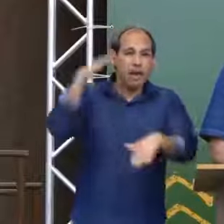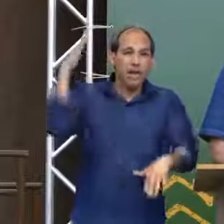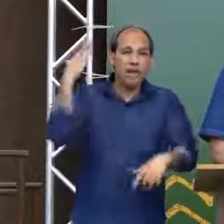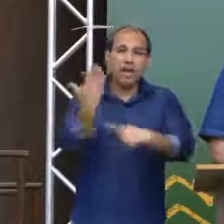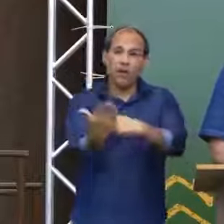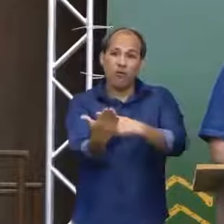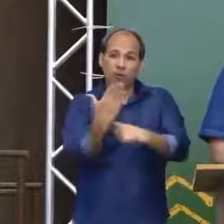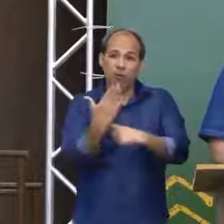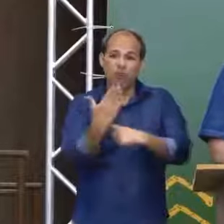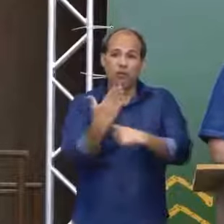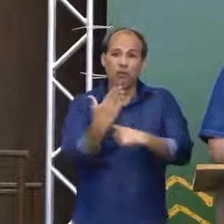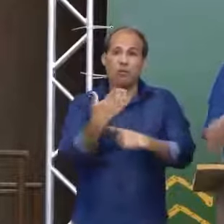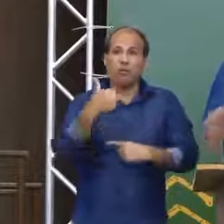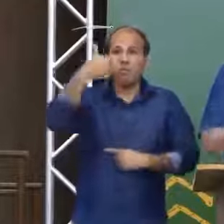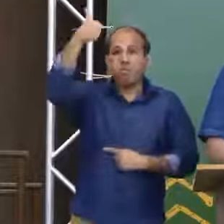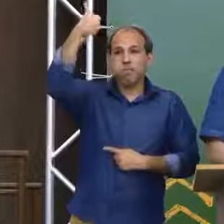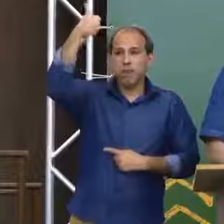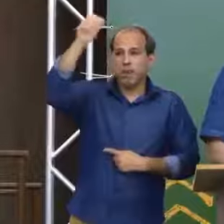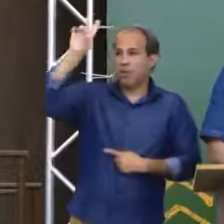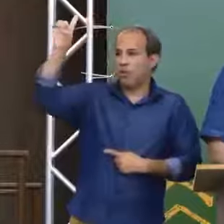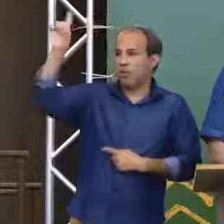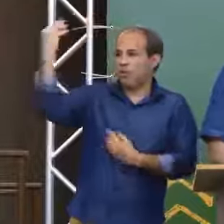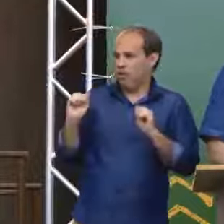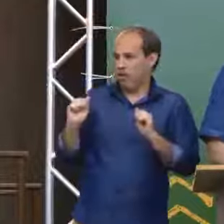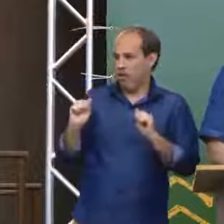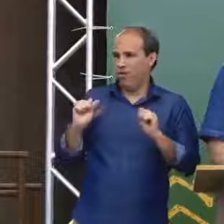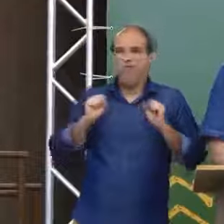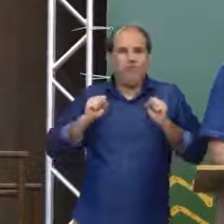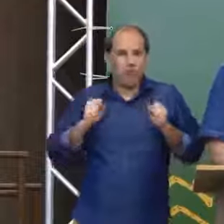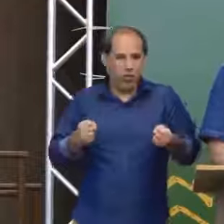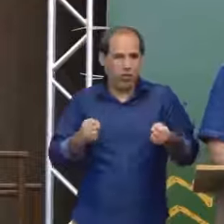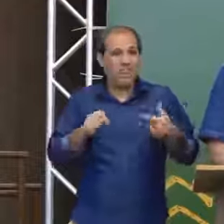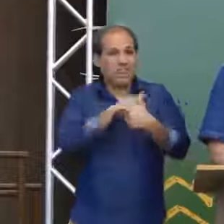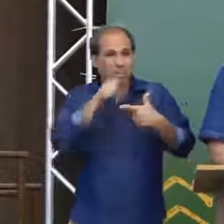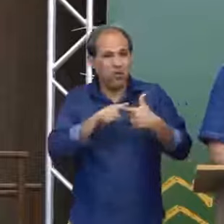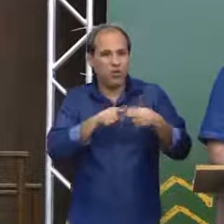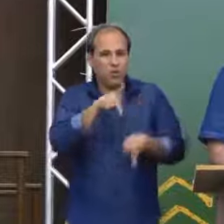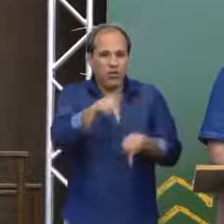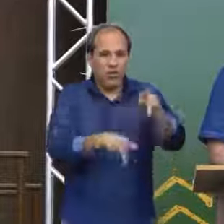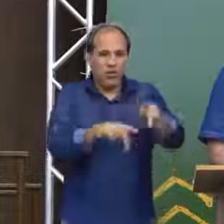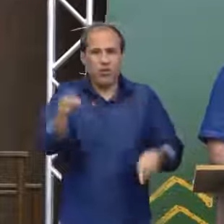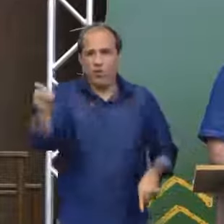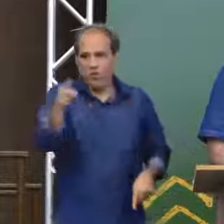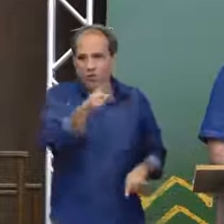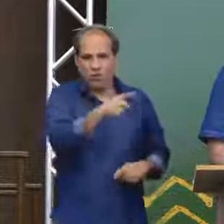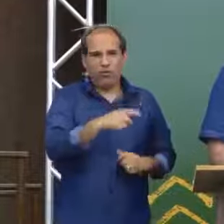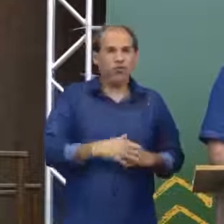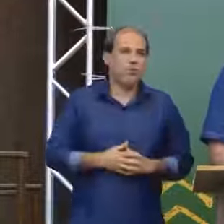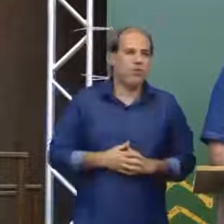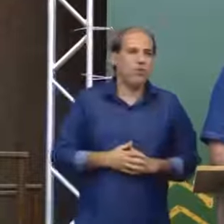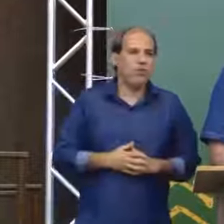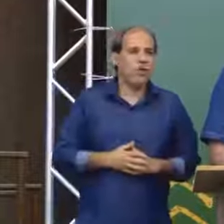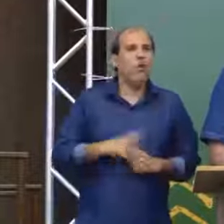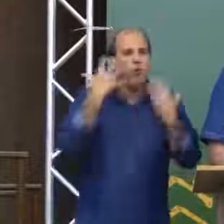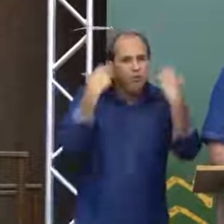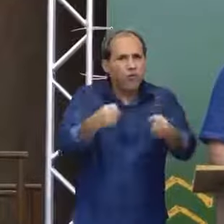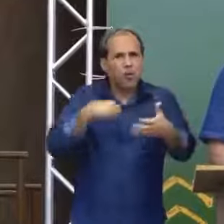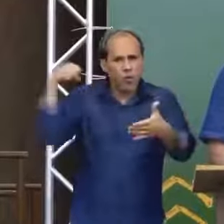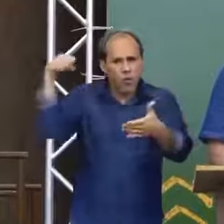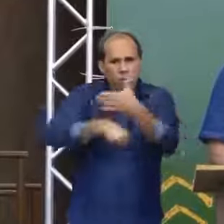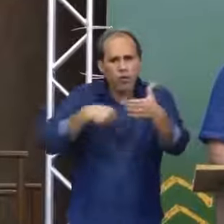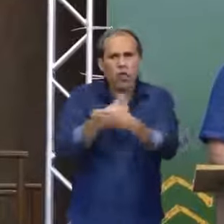depois do povo, ou antes do povo, é o nosso Deus. Vamos lutar por liberdade.